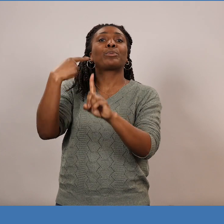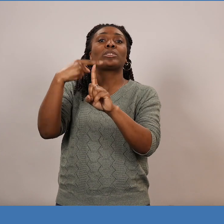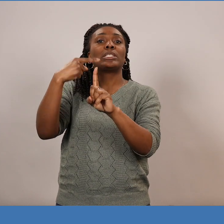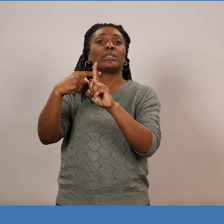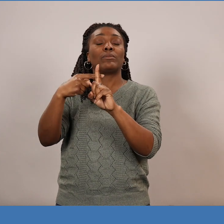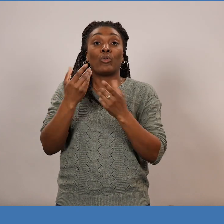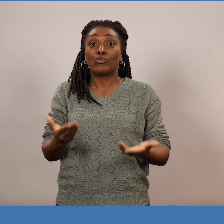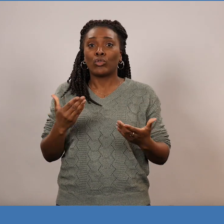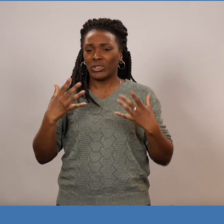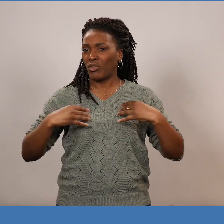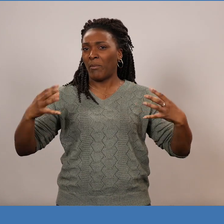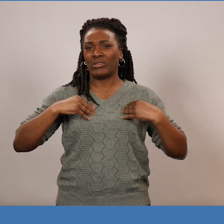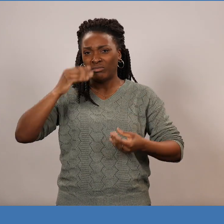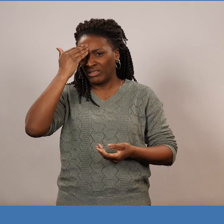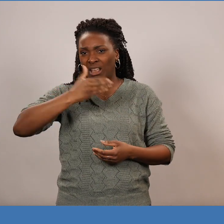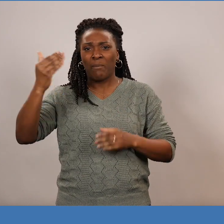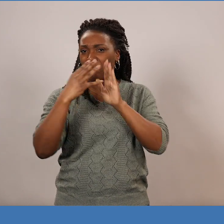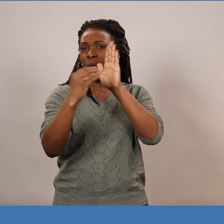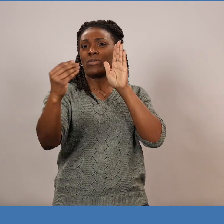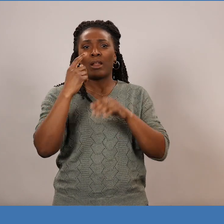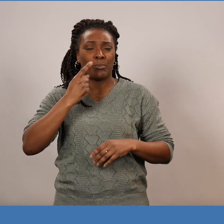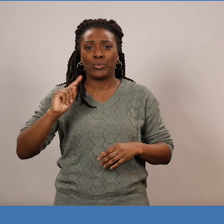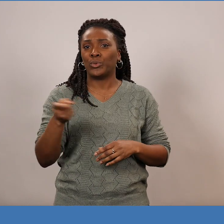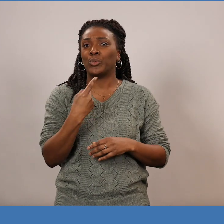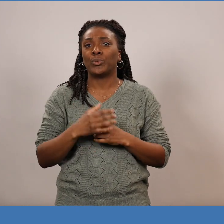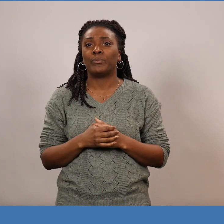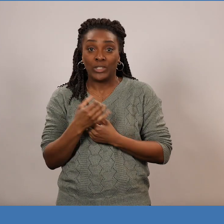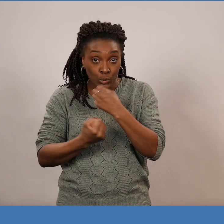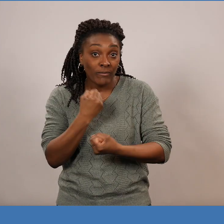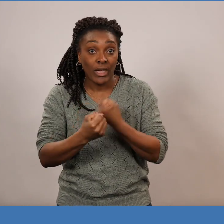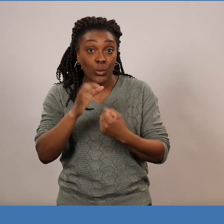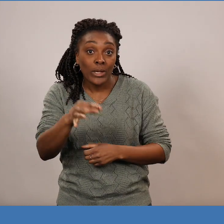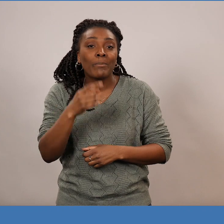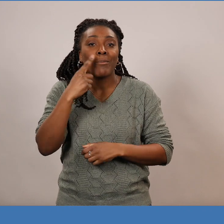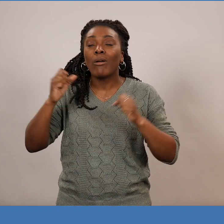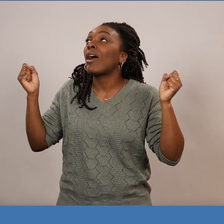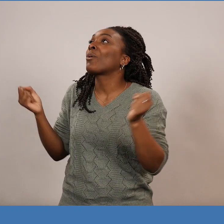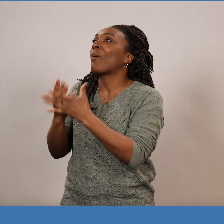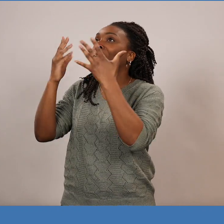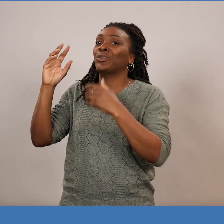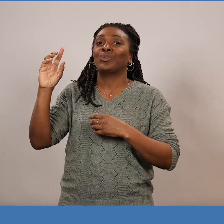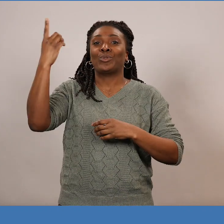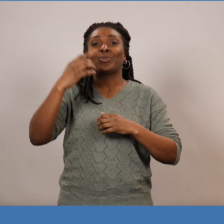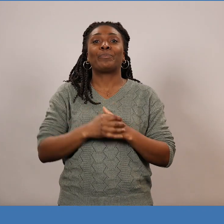génération et aujourd'hui, c'est un modèle. Il a souffert, mais pour la gloire de Dieu.